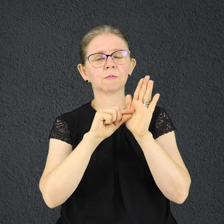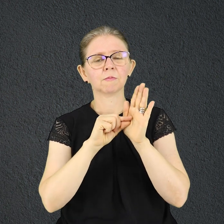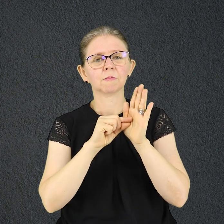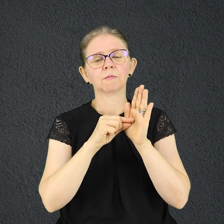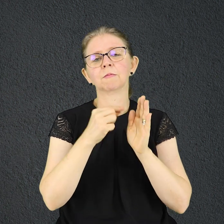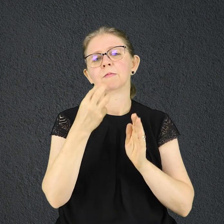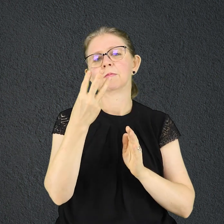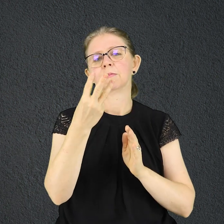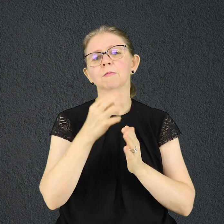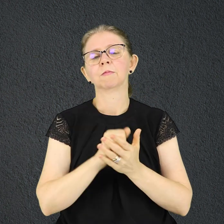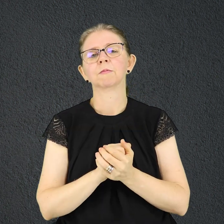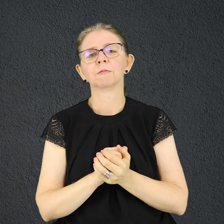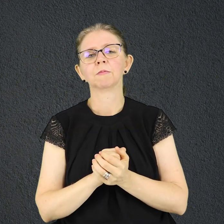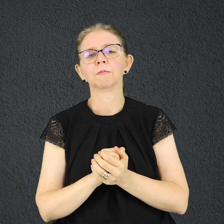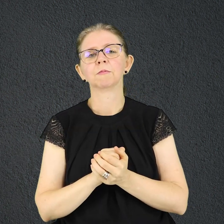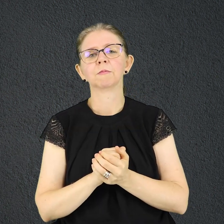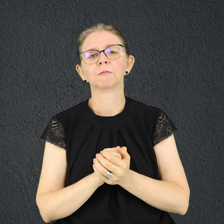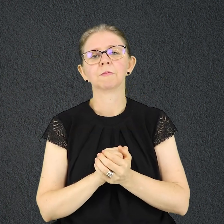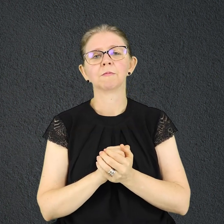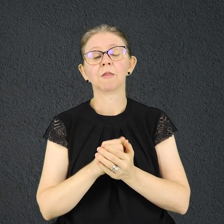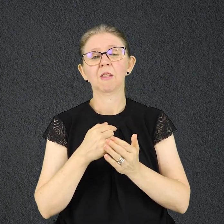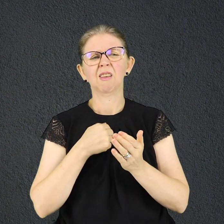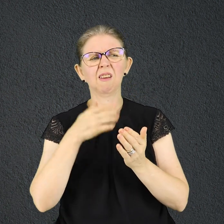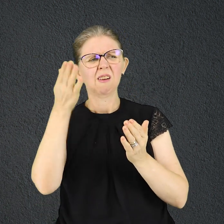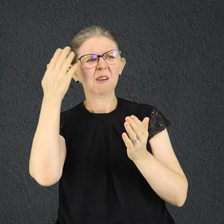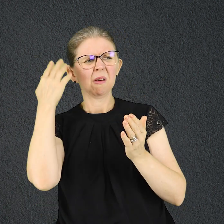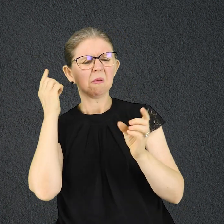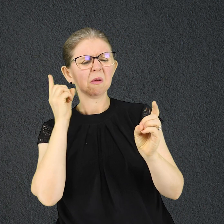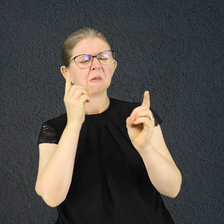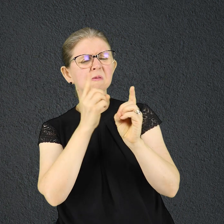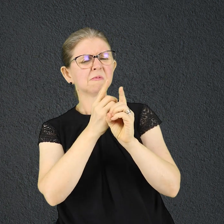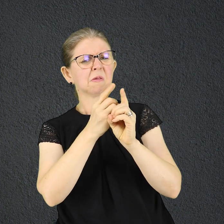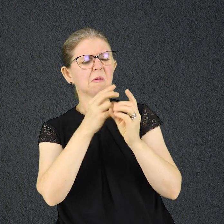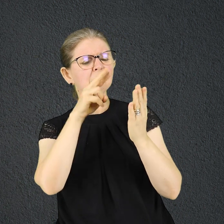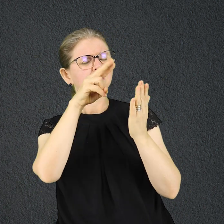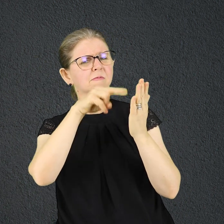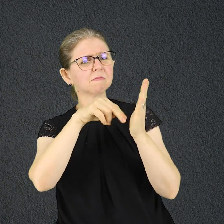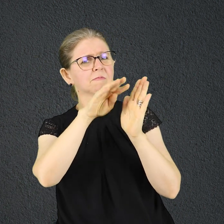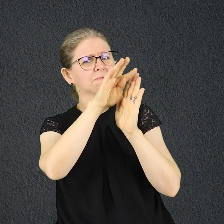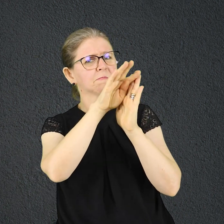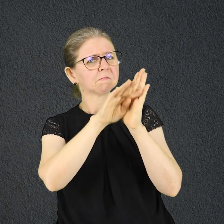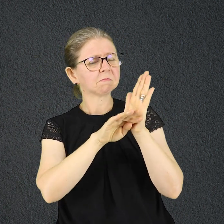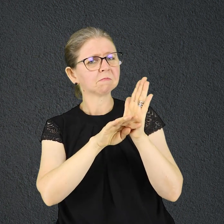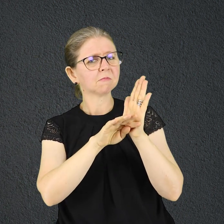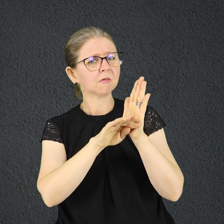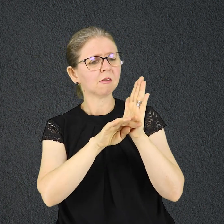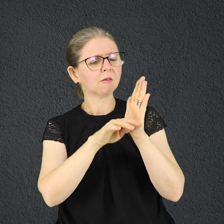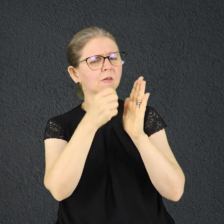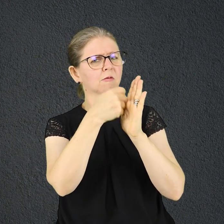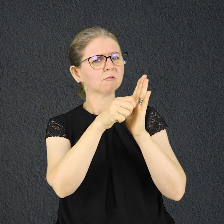Certa vez, encontrei um texto de título bem chamativo. Abra antes do Natal. O autor relembrava